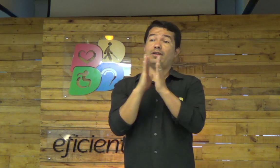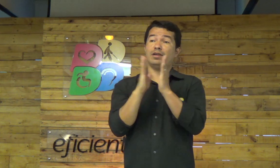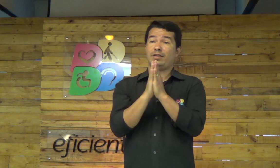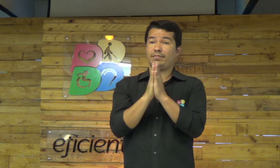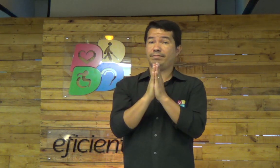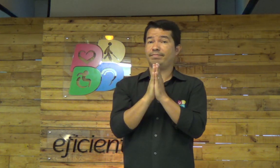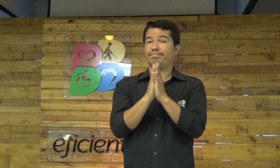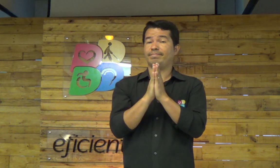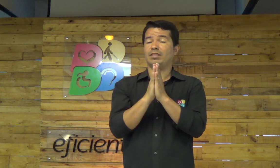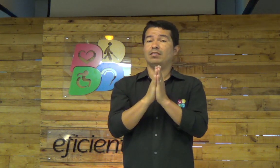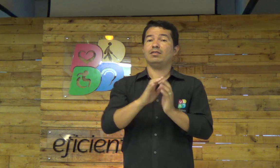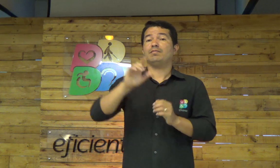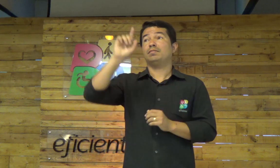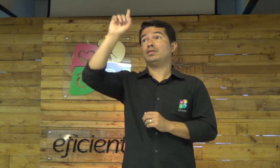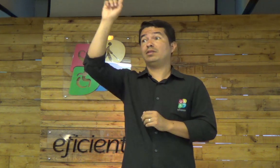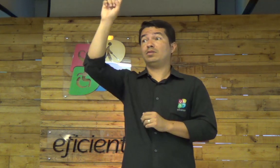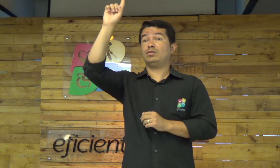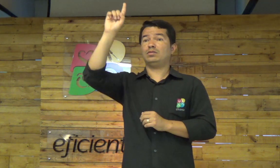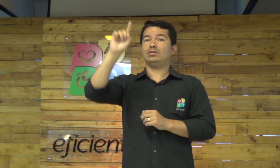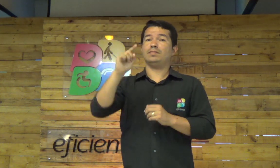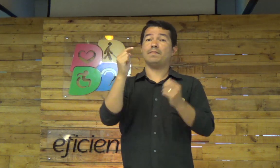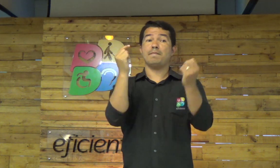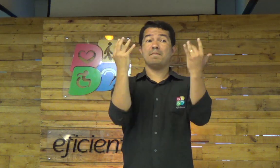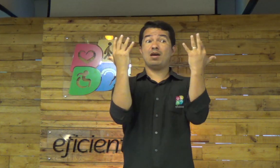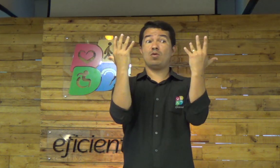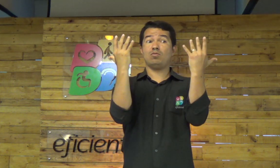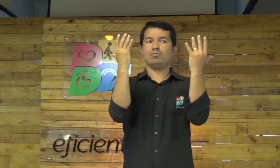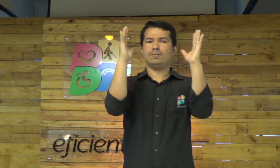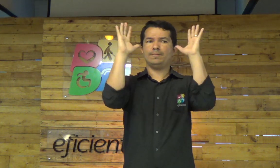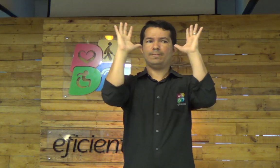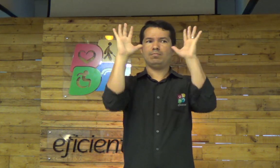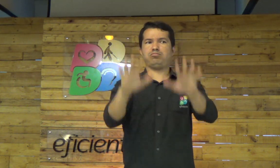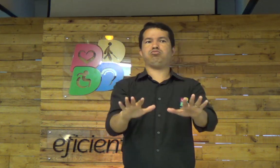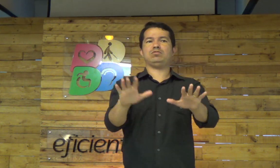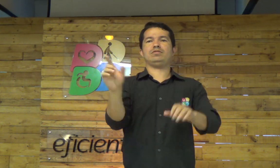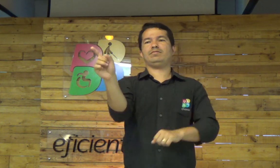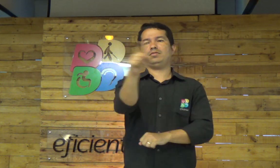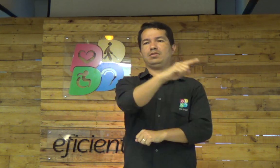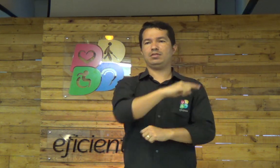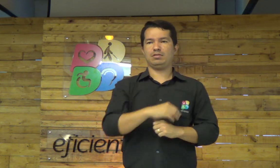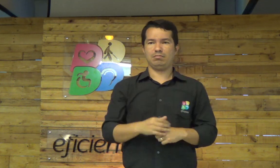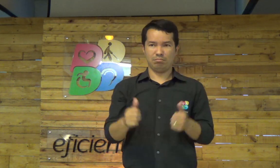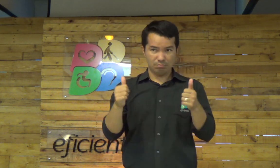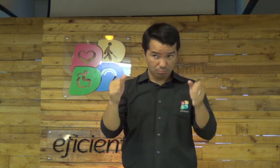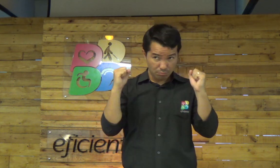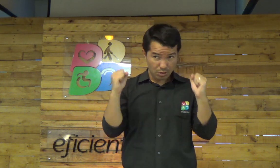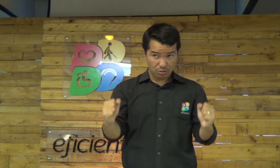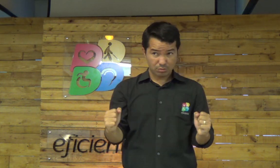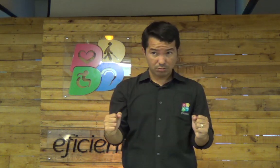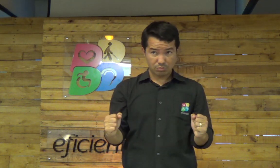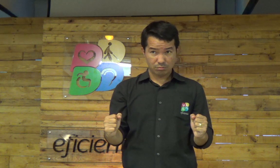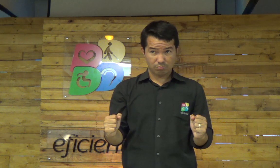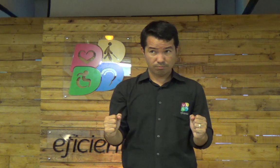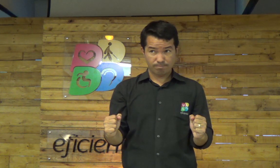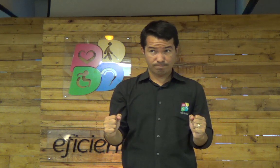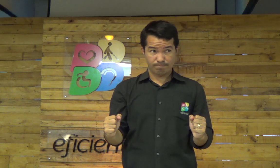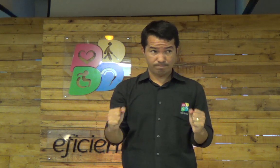Eu vou orar pedindo a Deus que pese a mão sobre vocês.